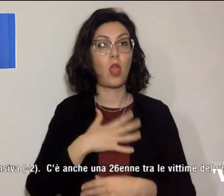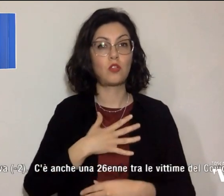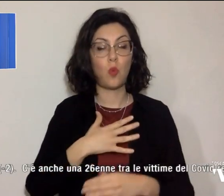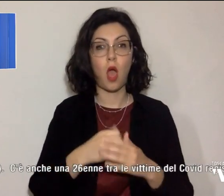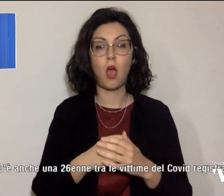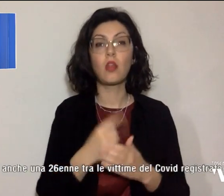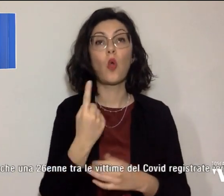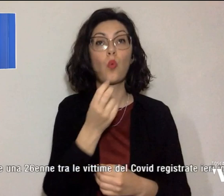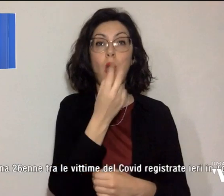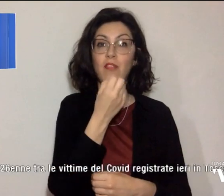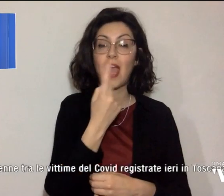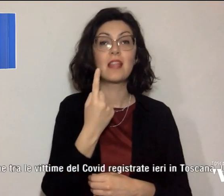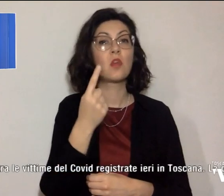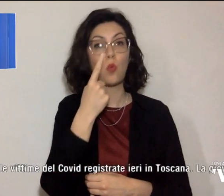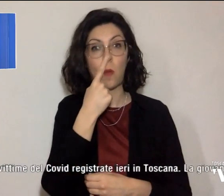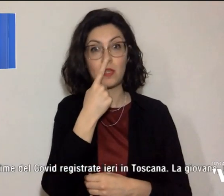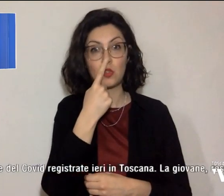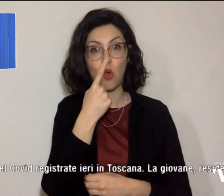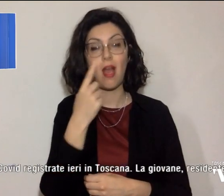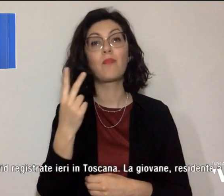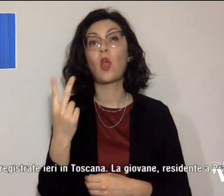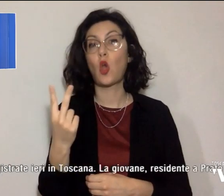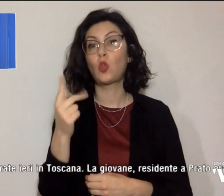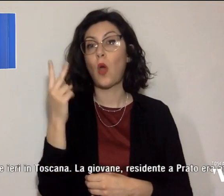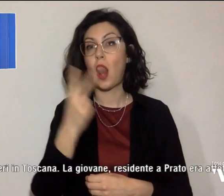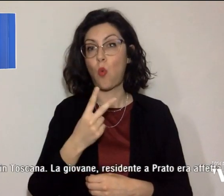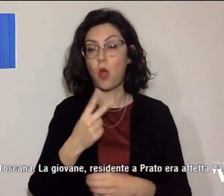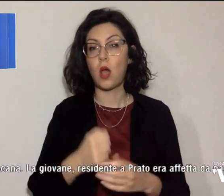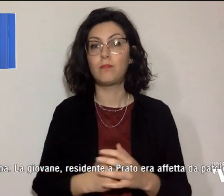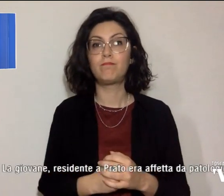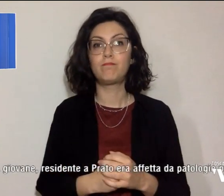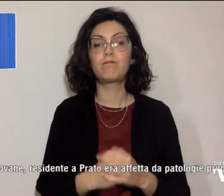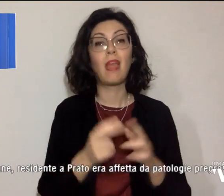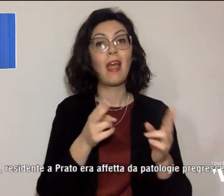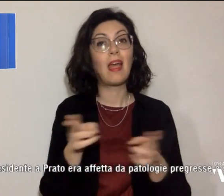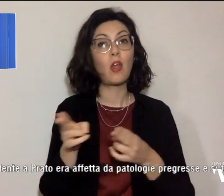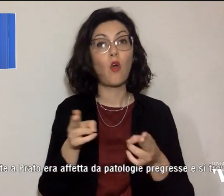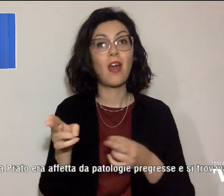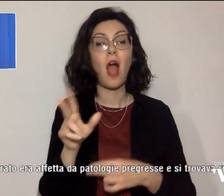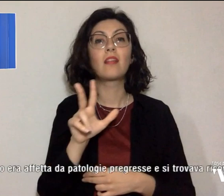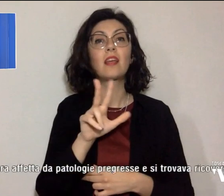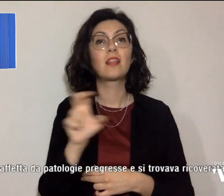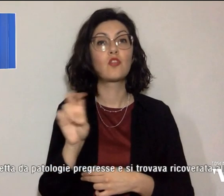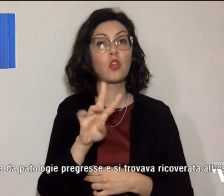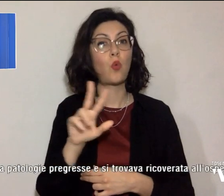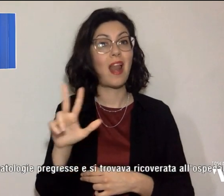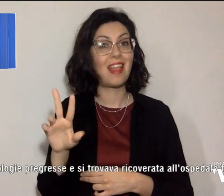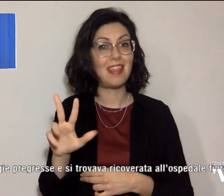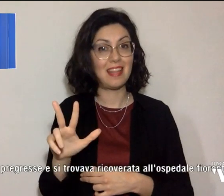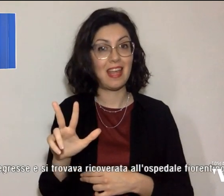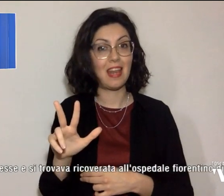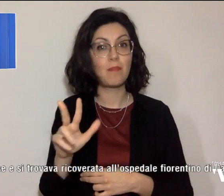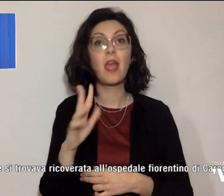Uno a Firenze, uno a Pistoia e due a Lucca. I ricoverati sono 343, 5 in meno